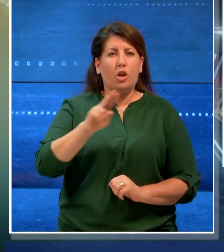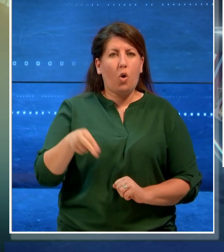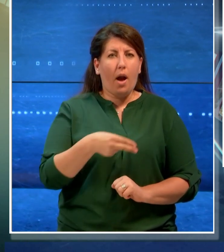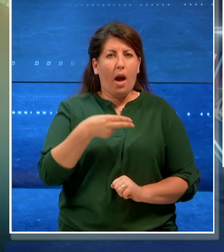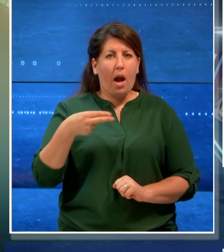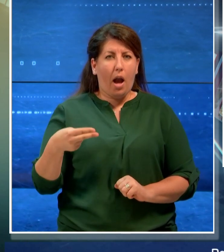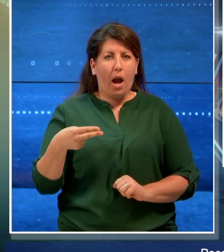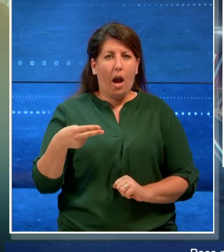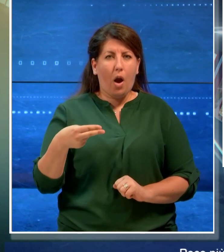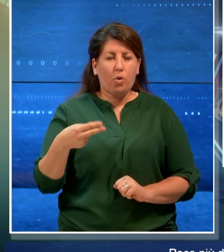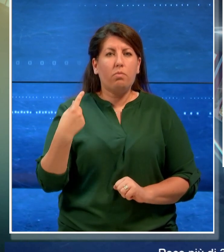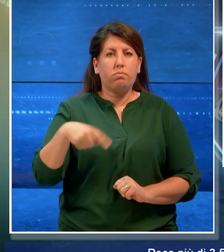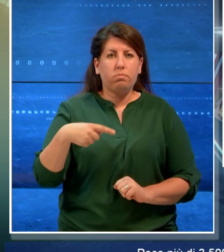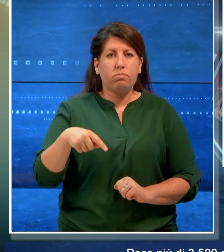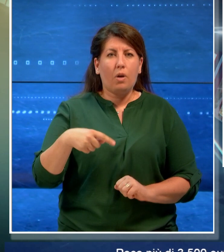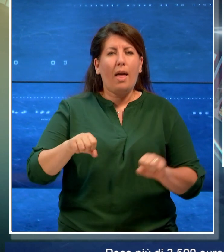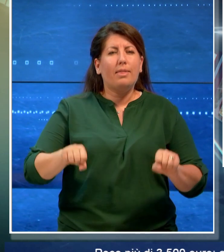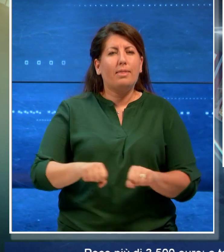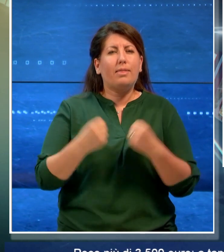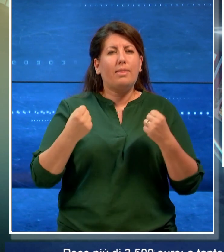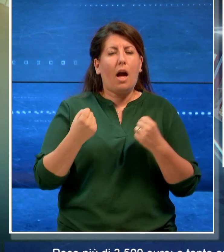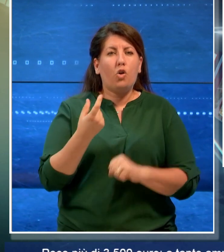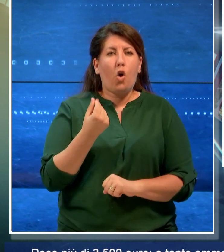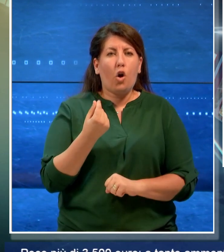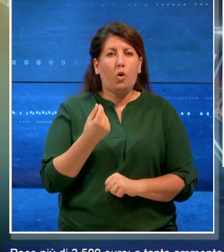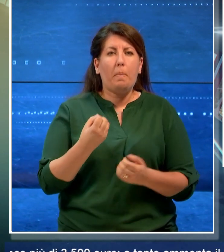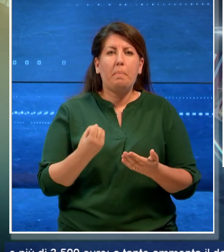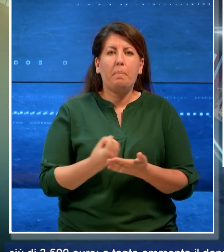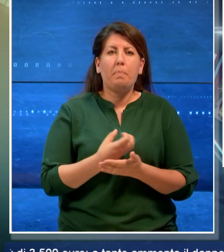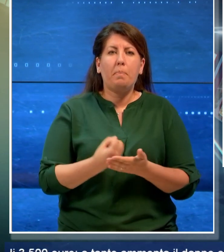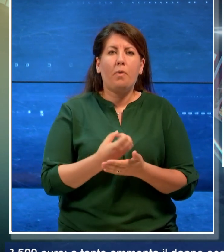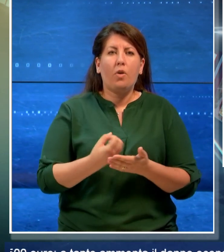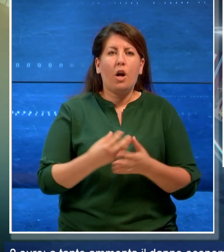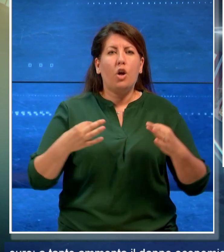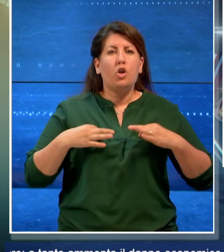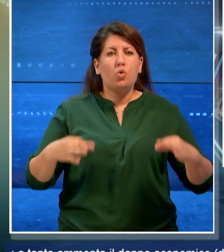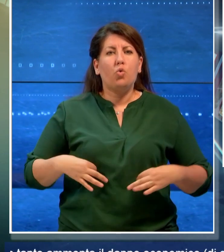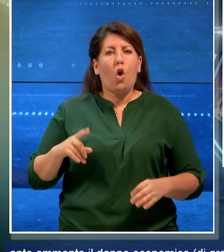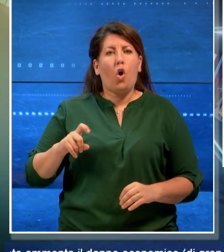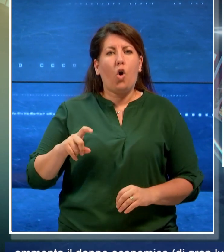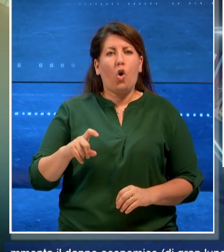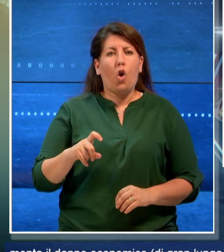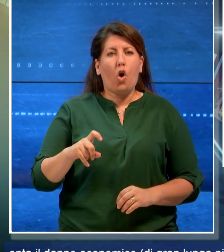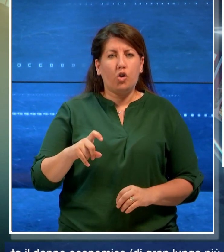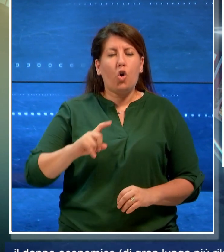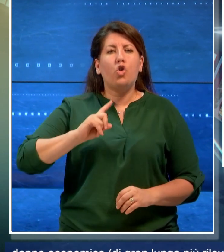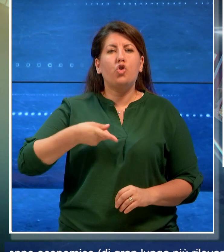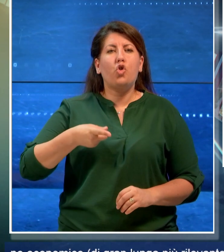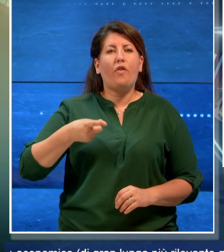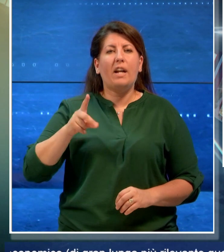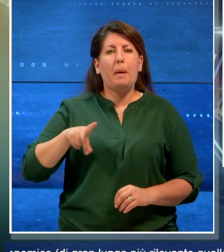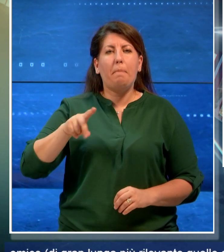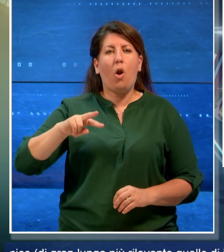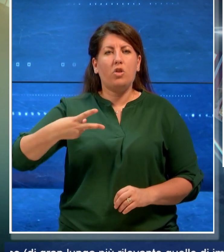tanto ammonta il danno economico causato all'Istituto Oncologico Giovanni Paolo II